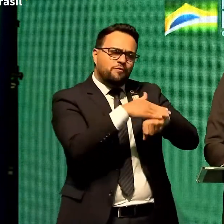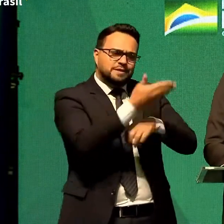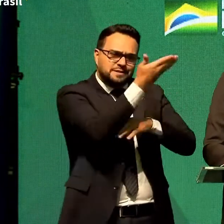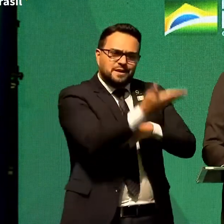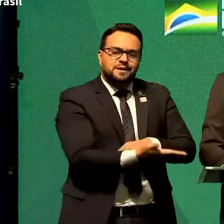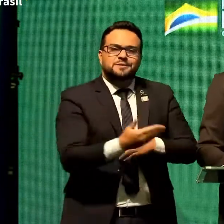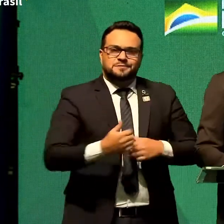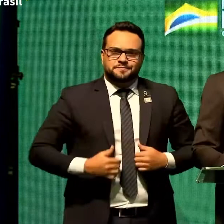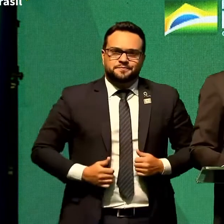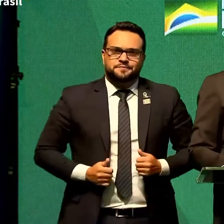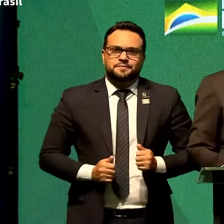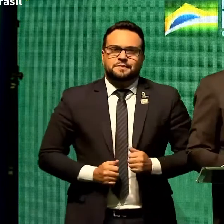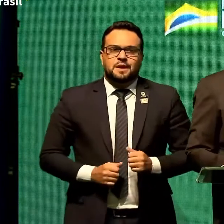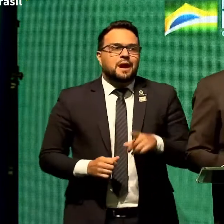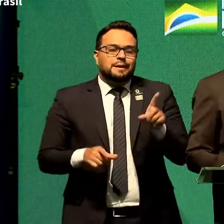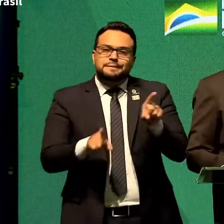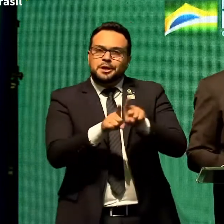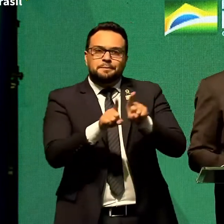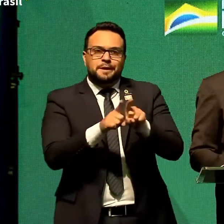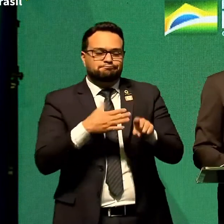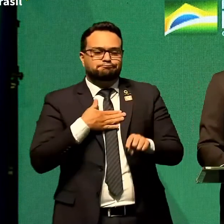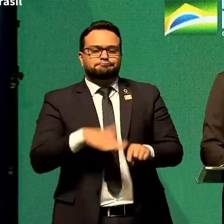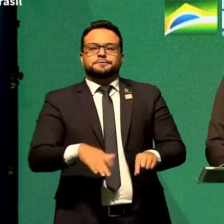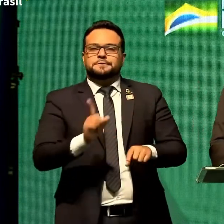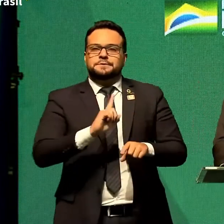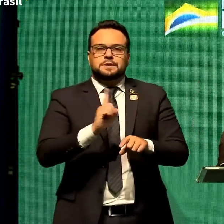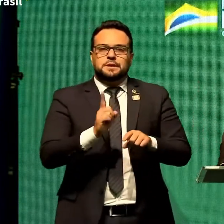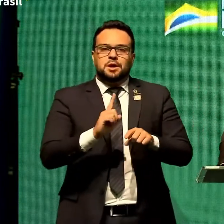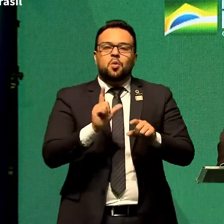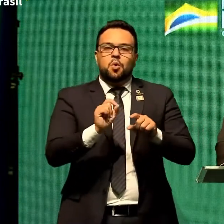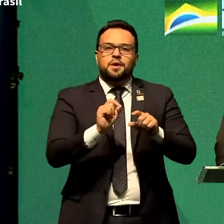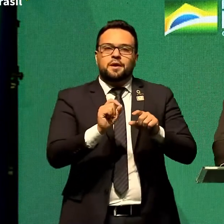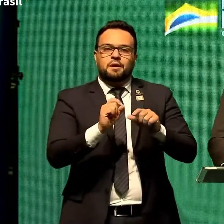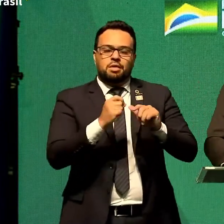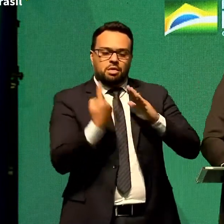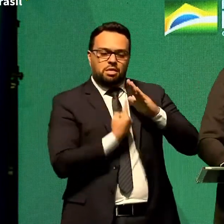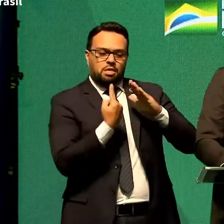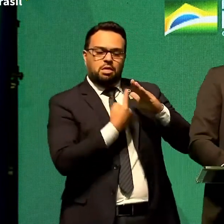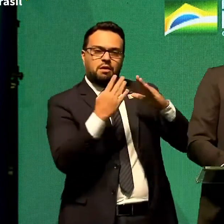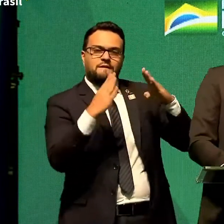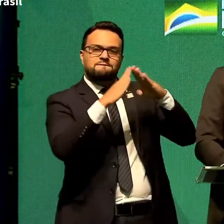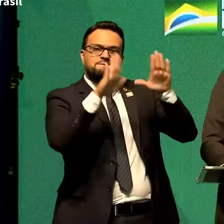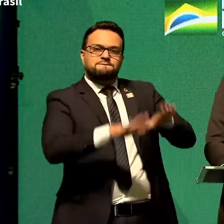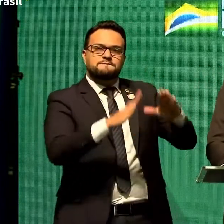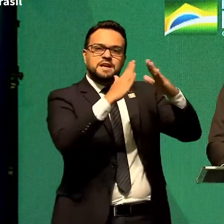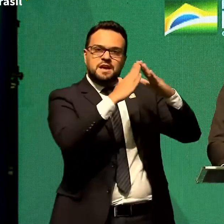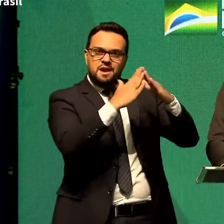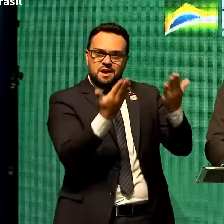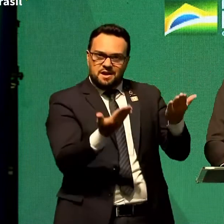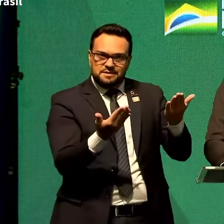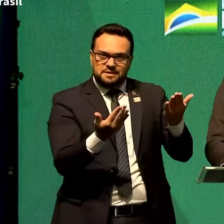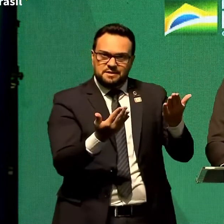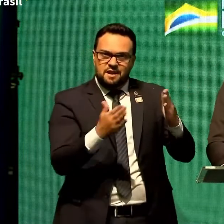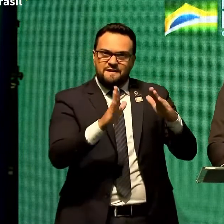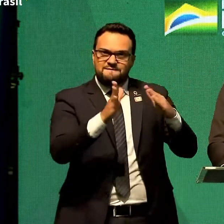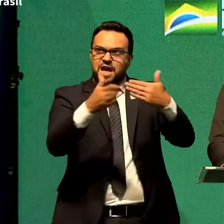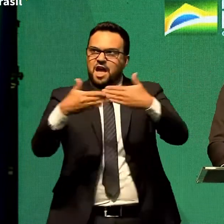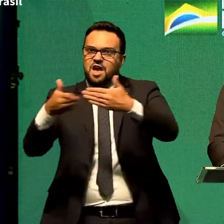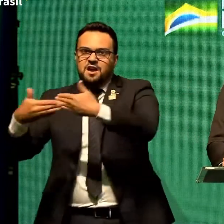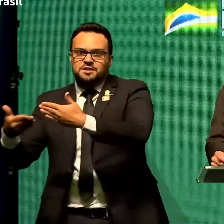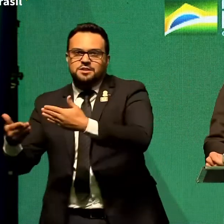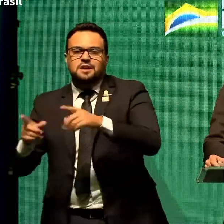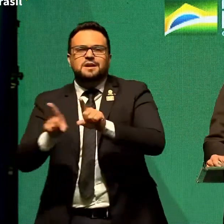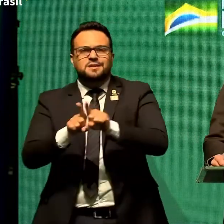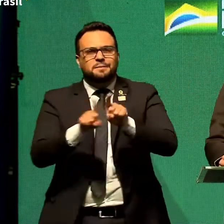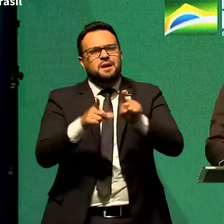simpatizante a medida restritiva só tomará algumas localizadas se for necessário. E a minha vinda aqui porque eu não